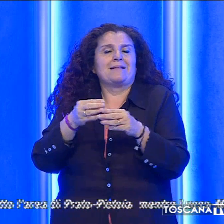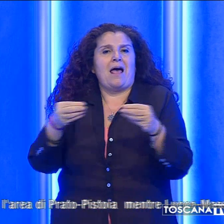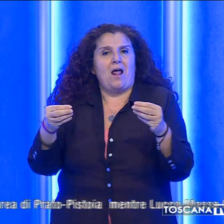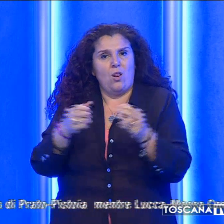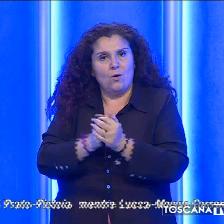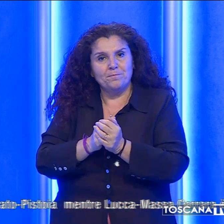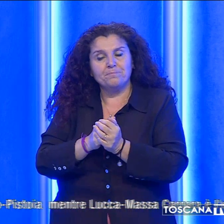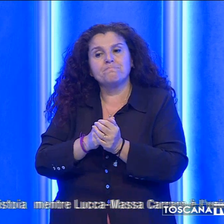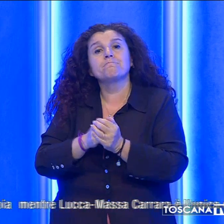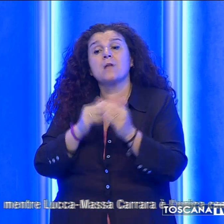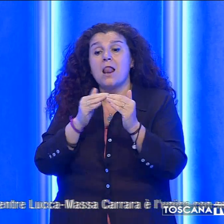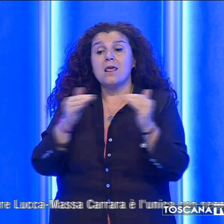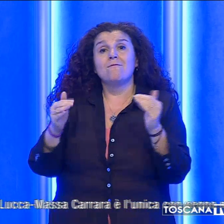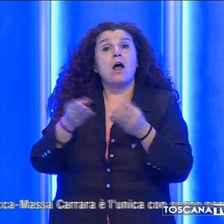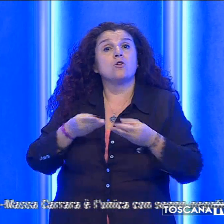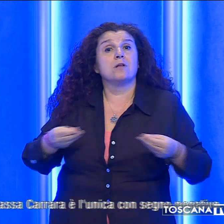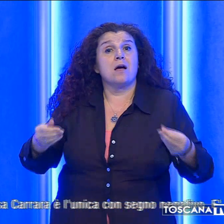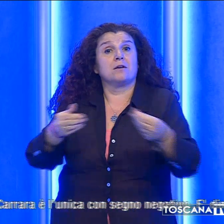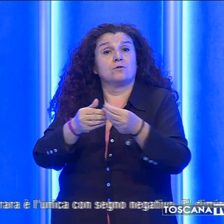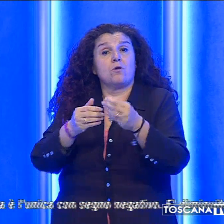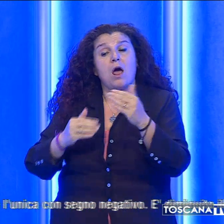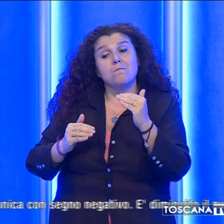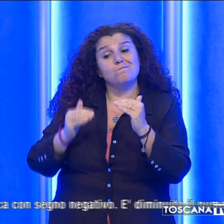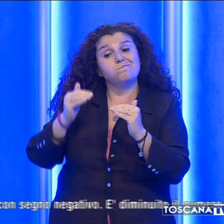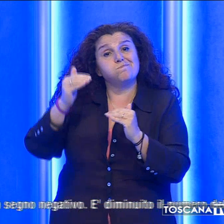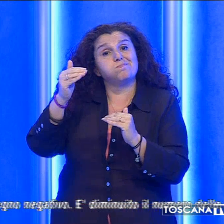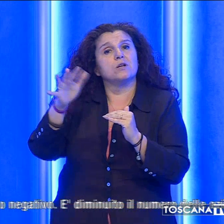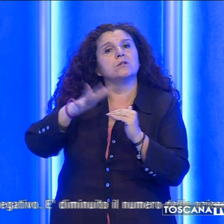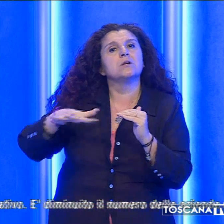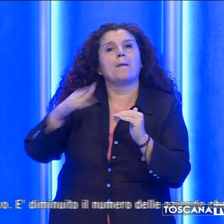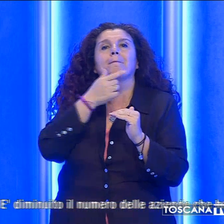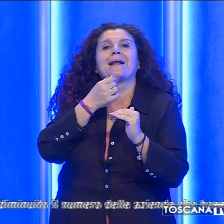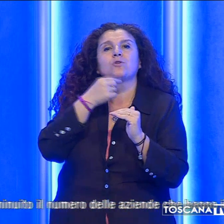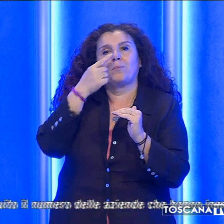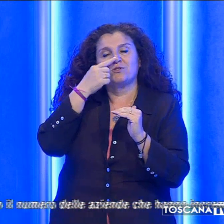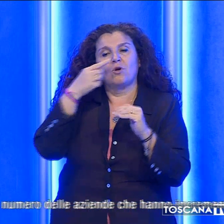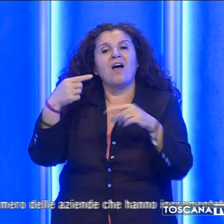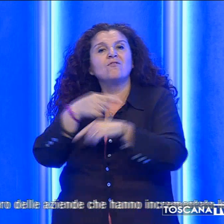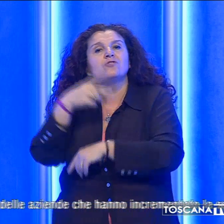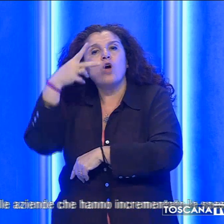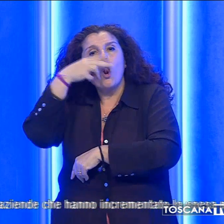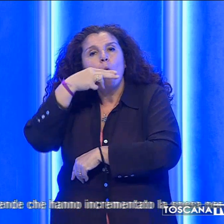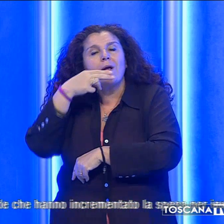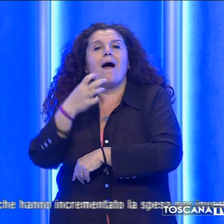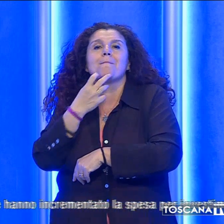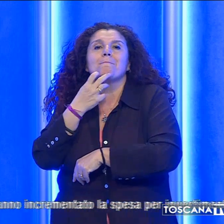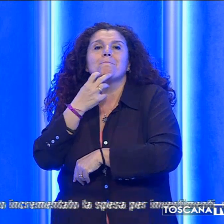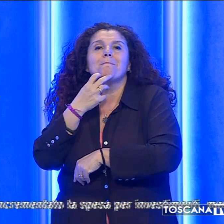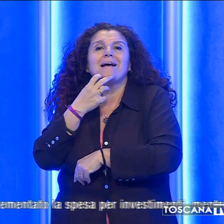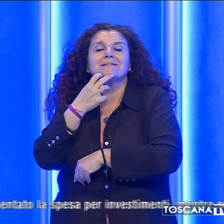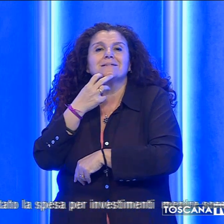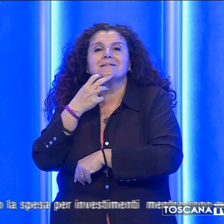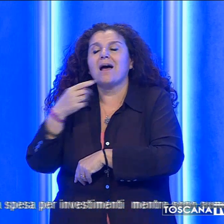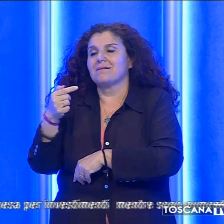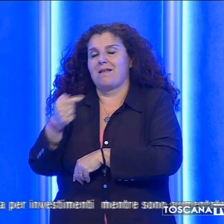A livello territoriale cresce soprattutto l'area di Prato-Pistoia, mentre Lucca-Massa-Carrara è l'unica con